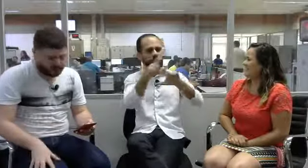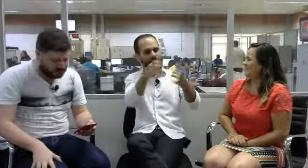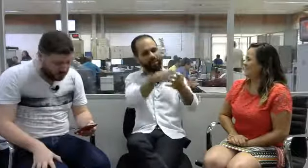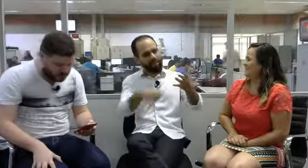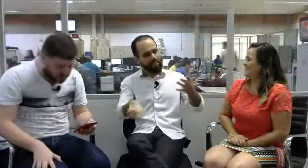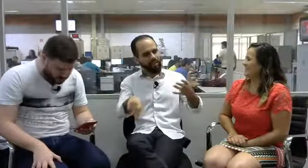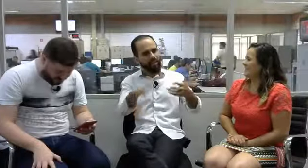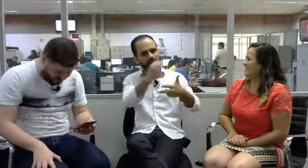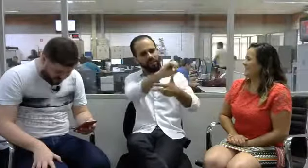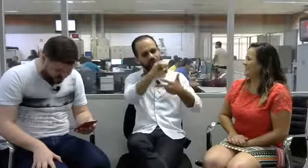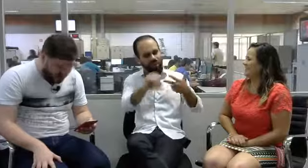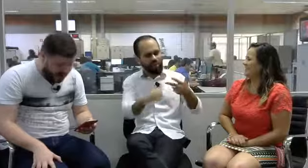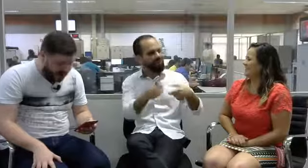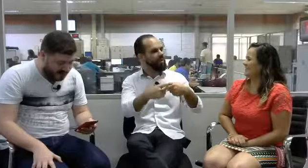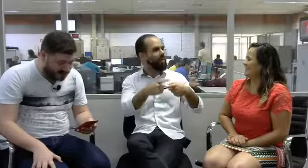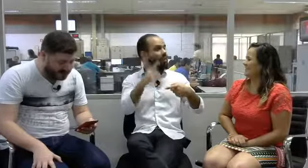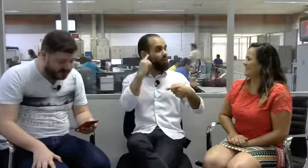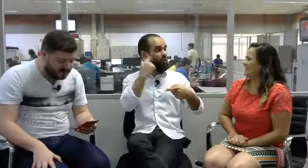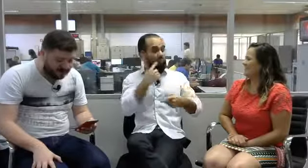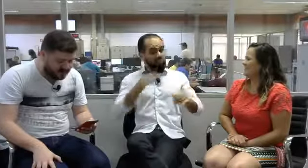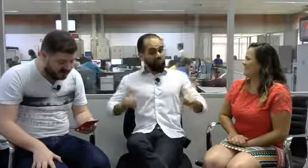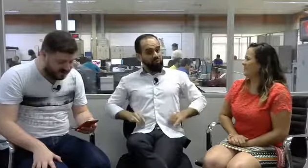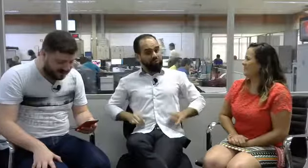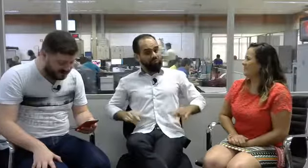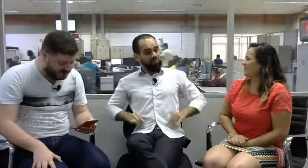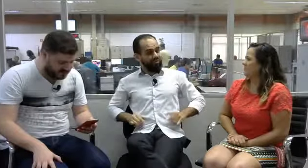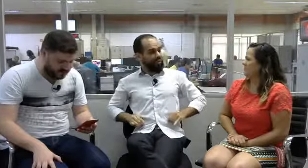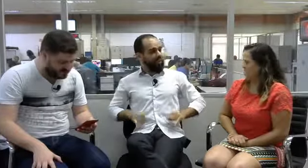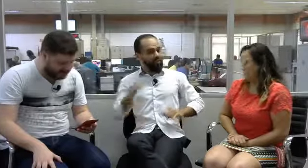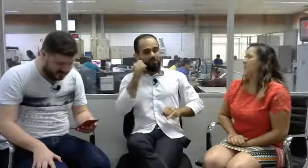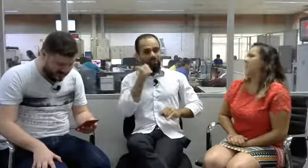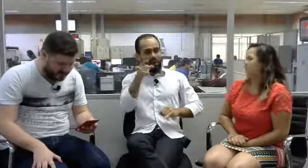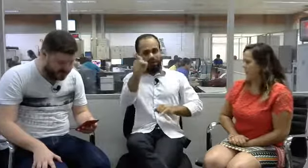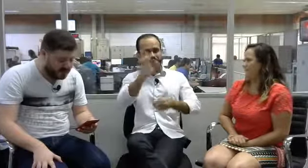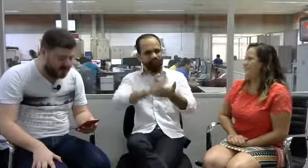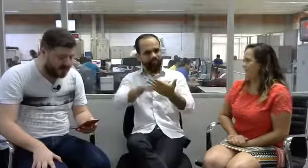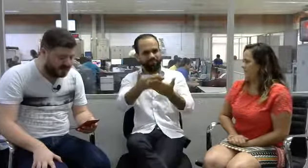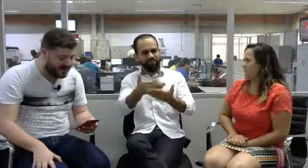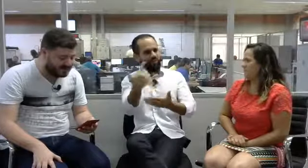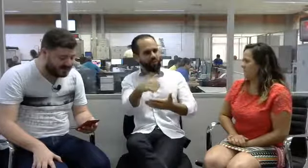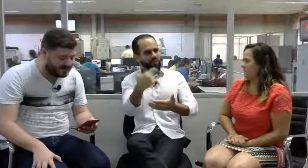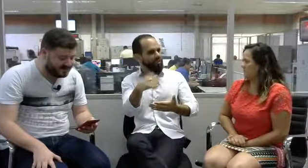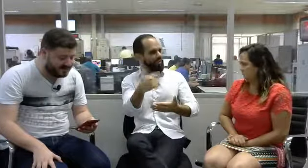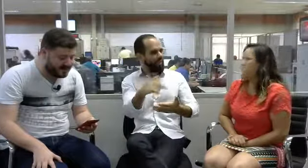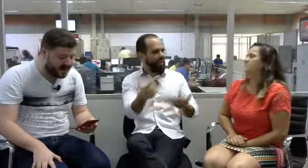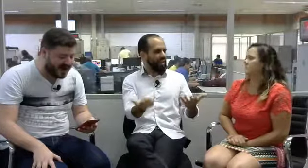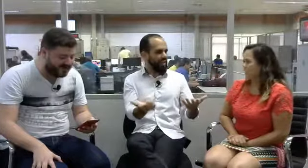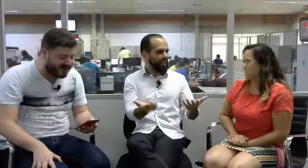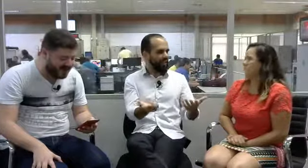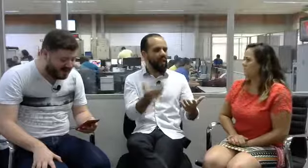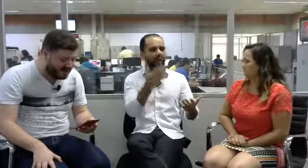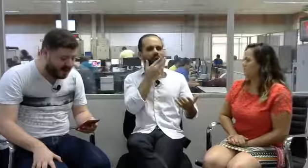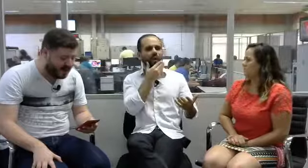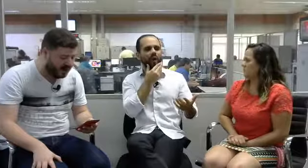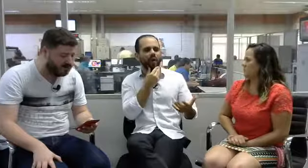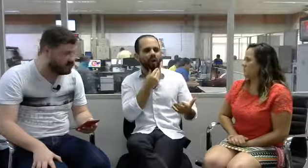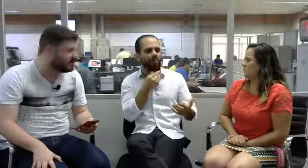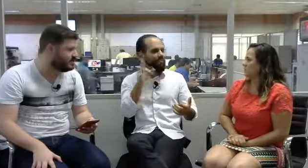surdos sofrem. A moça que não teve a tradução necessária, o rapaz que teve seu aparelho auditivo